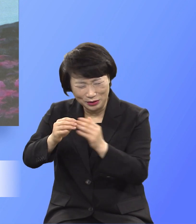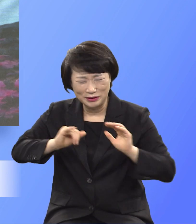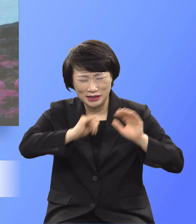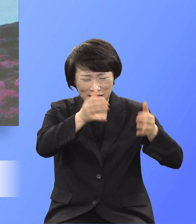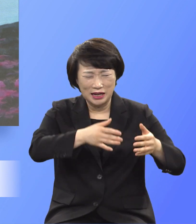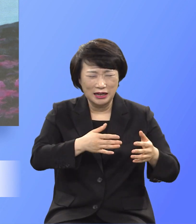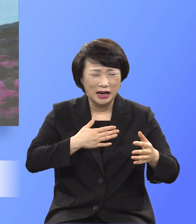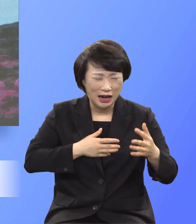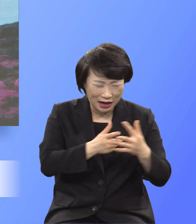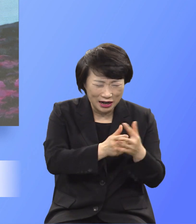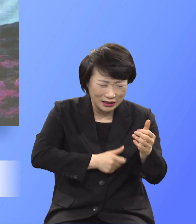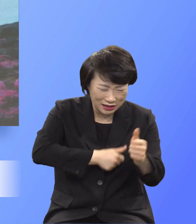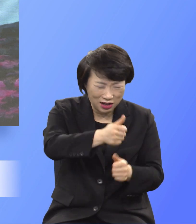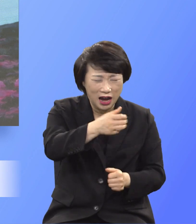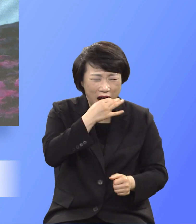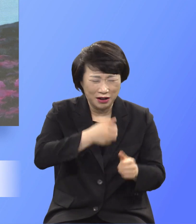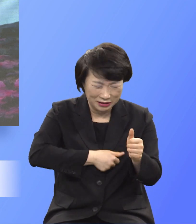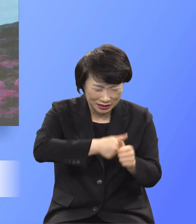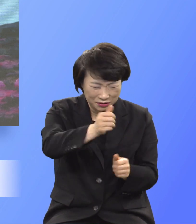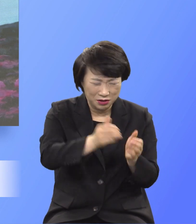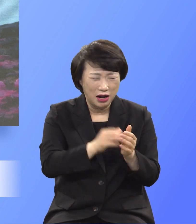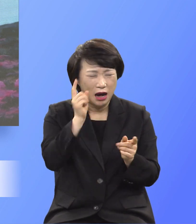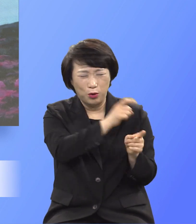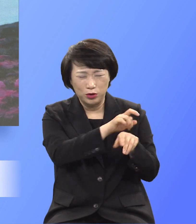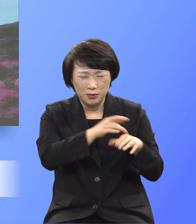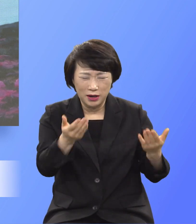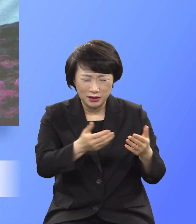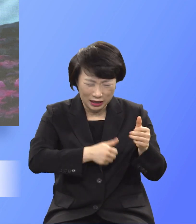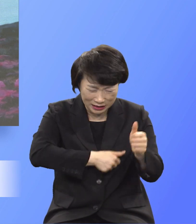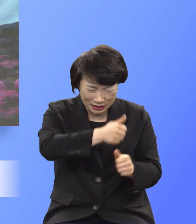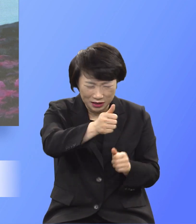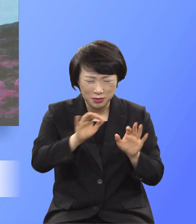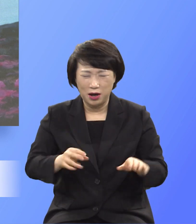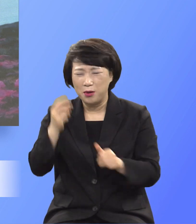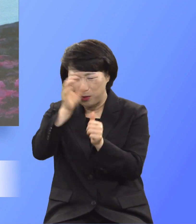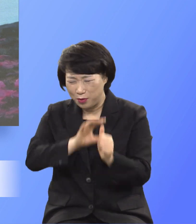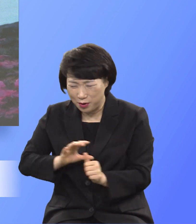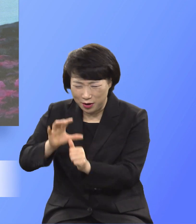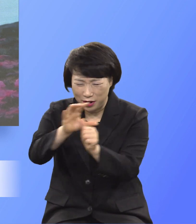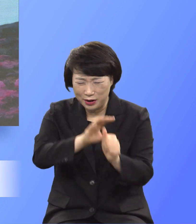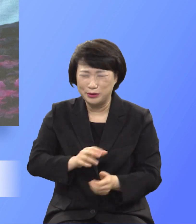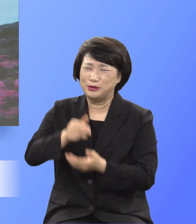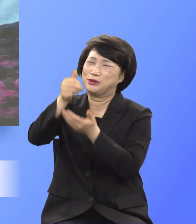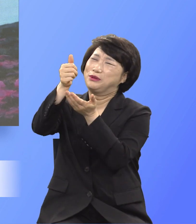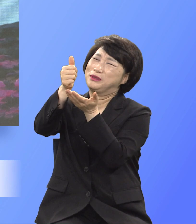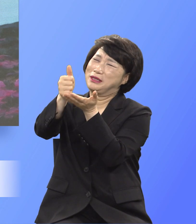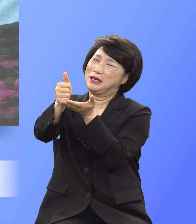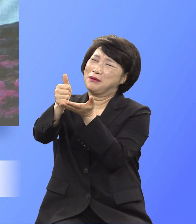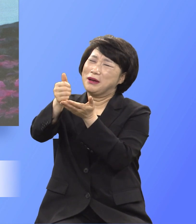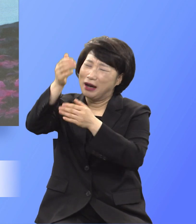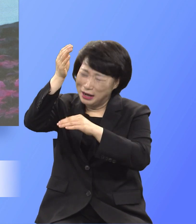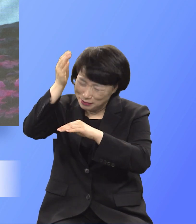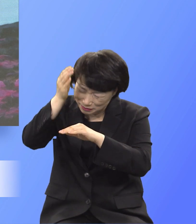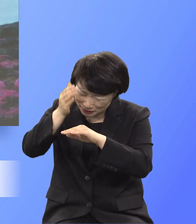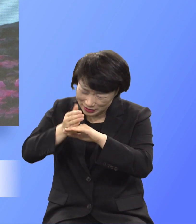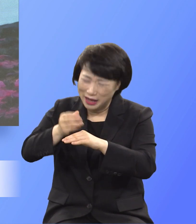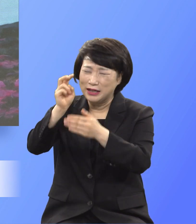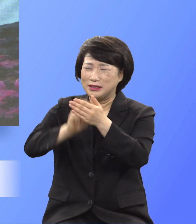이기고 성령을 이기고 마귀사단을 이기며 보존받게 하신 주님 감사와 찬양과